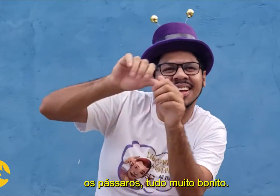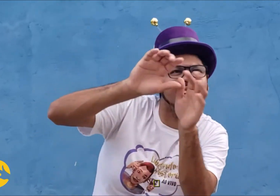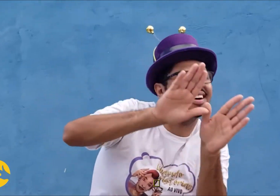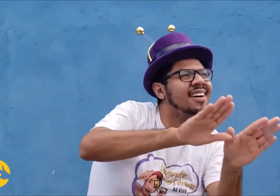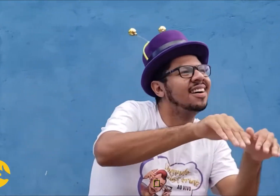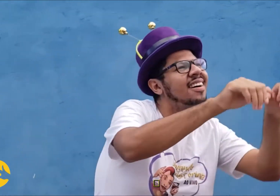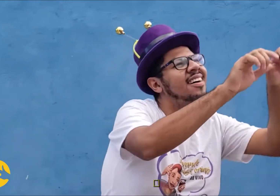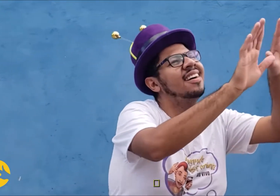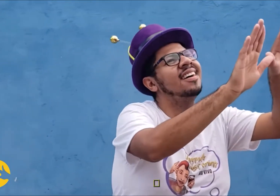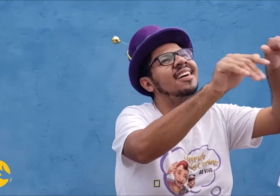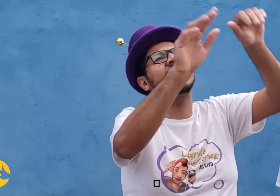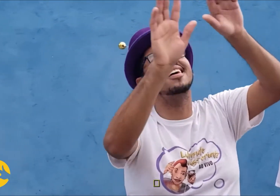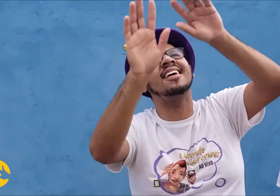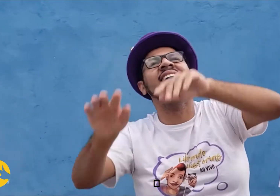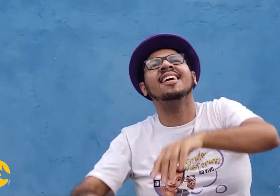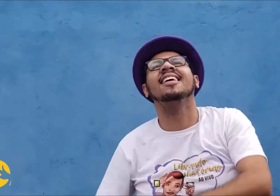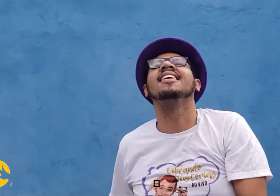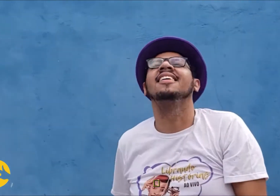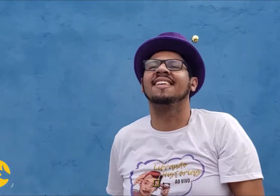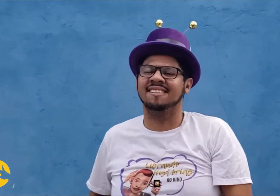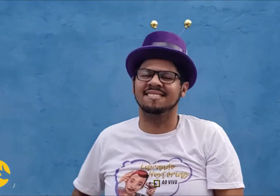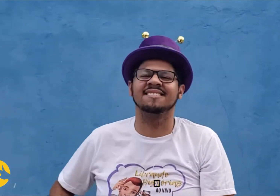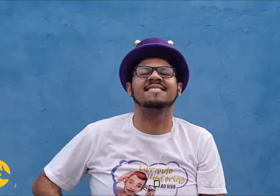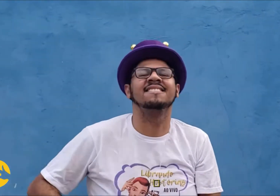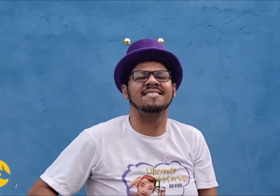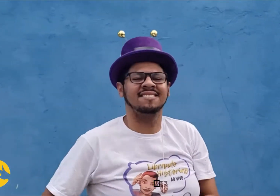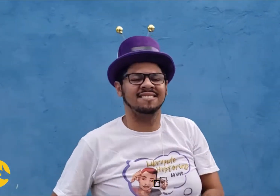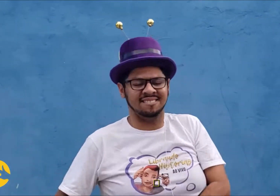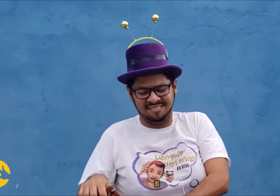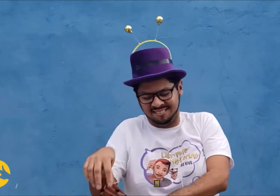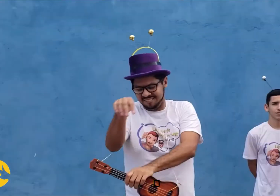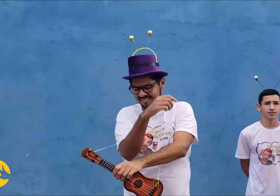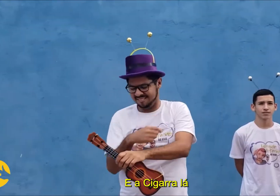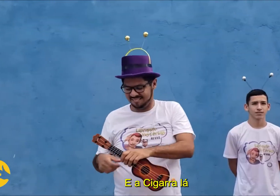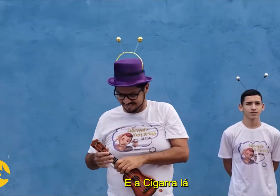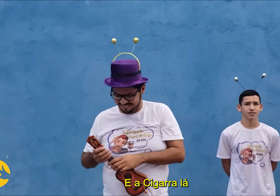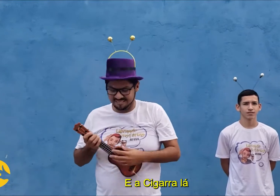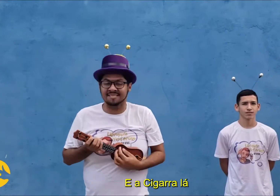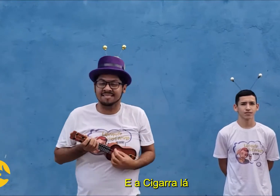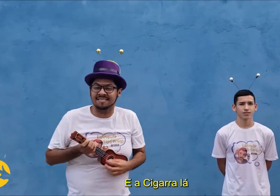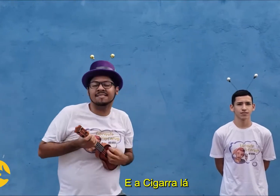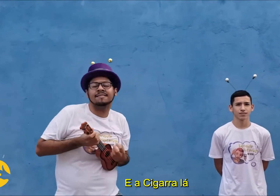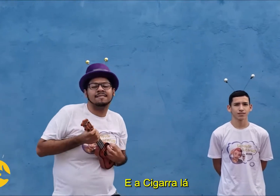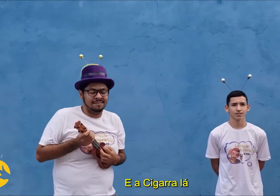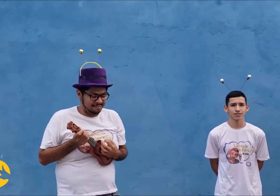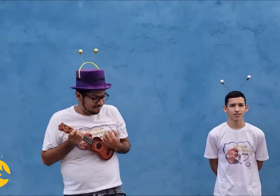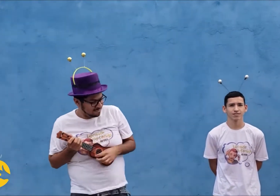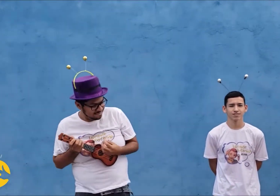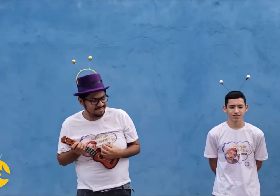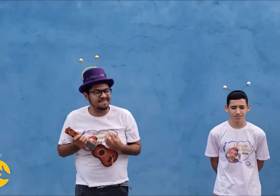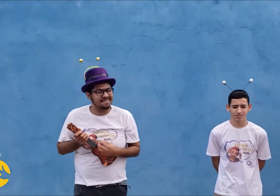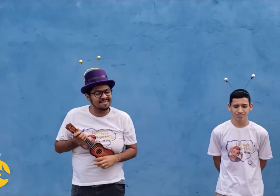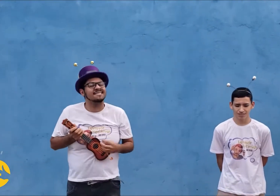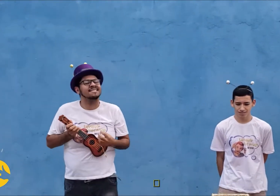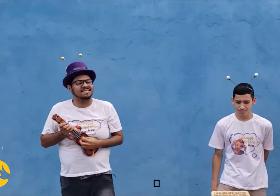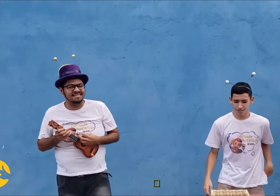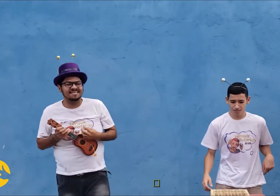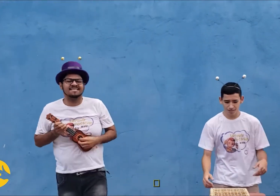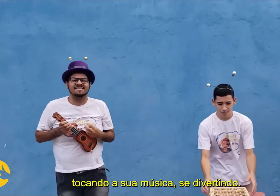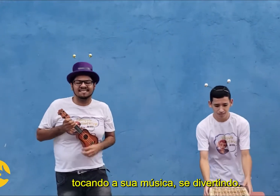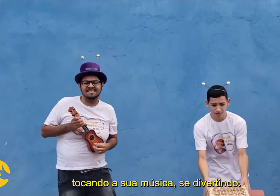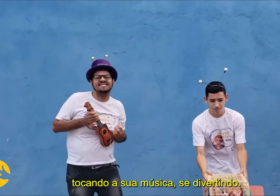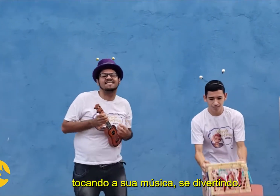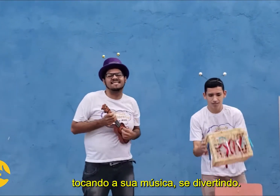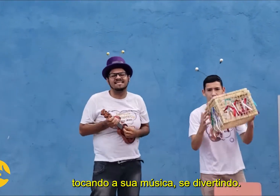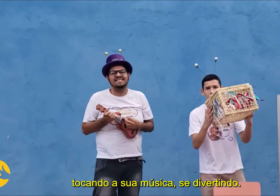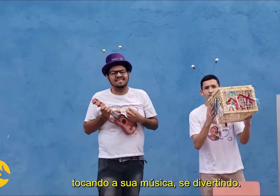tudo muito bonito. Movimenta as mãos abertas no ar, lado a lado, abrindo e fechando os dedos, como um bater de asas. E a cigarra lá, não é? Toca o